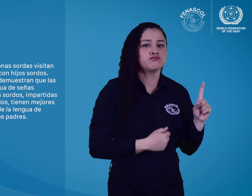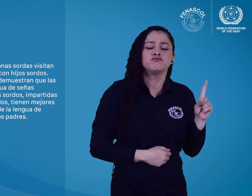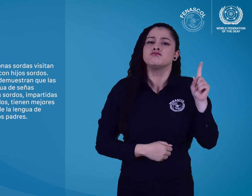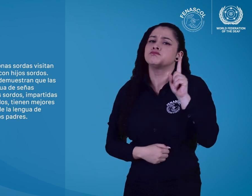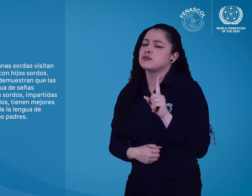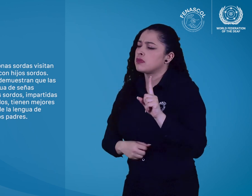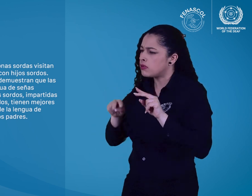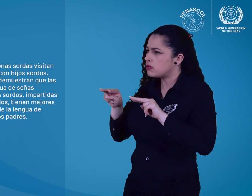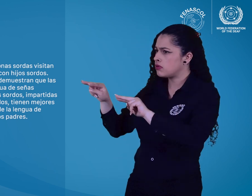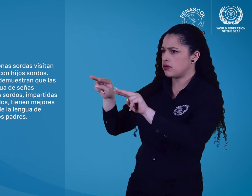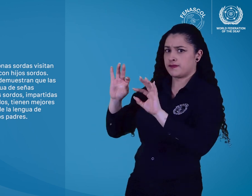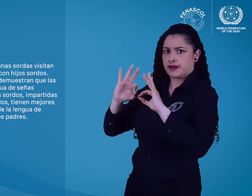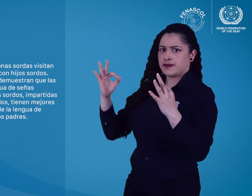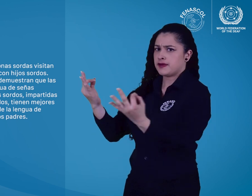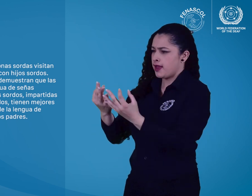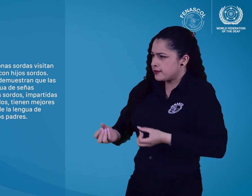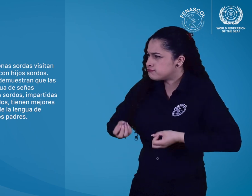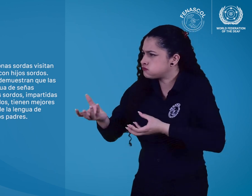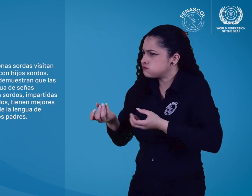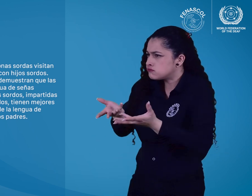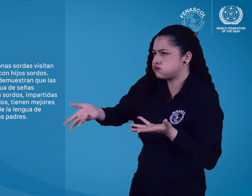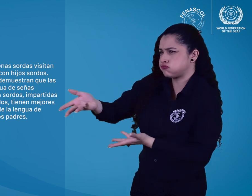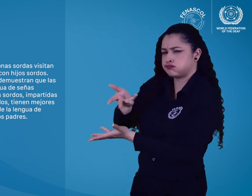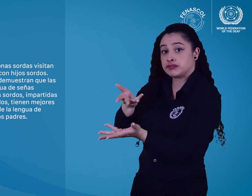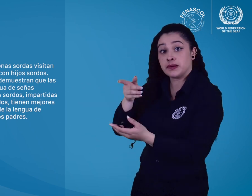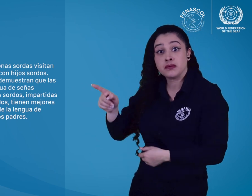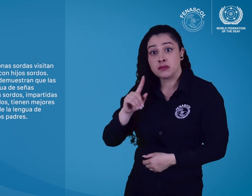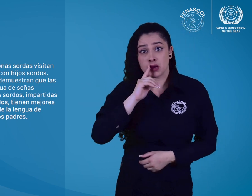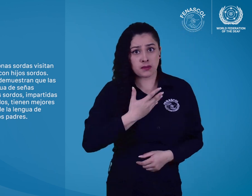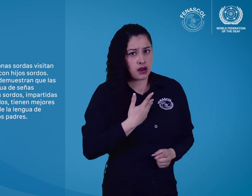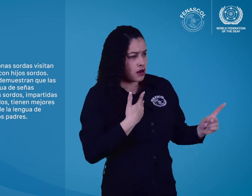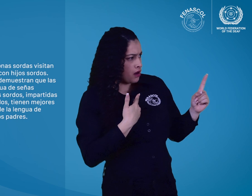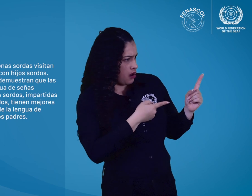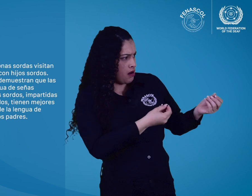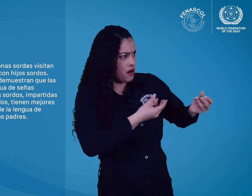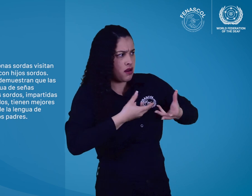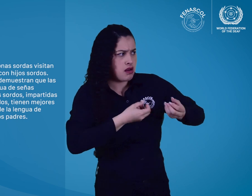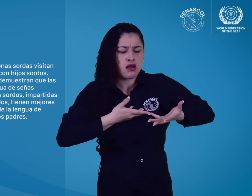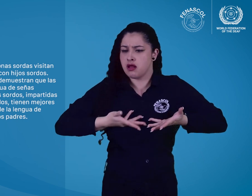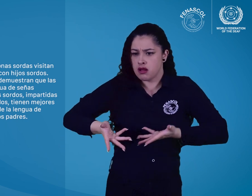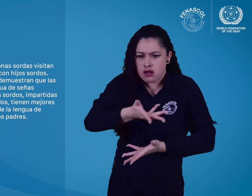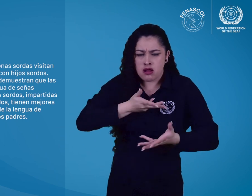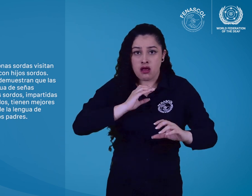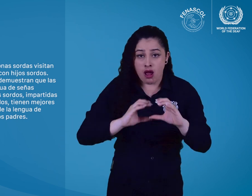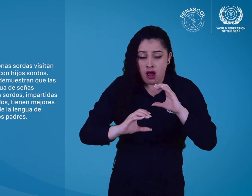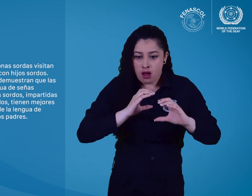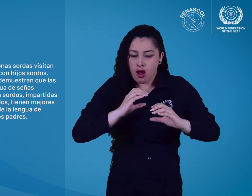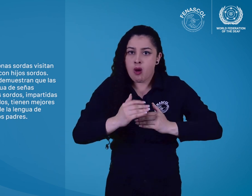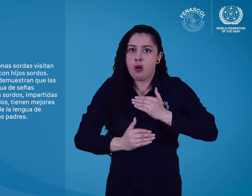formados tienen mejores resultados en el aprendizaje de la lengua de señas nacional